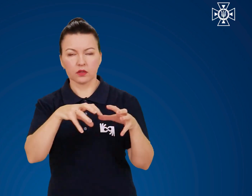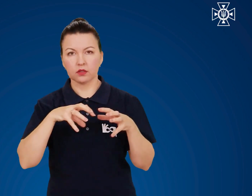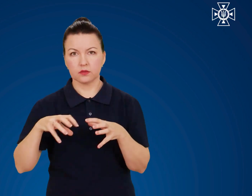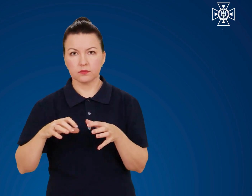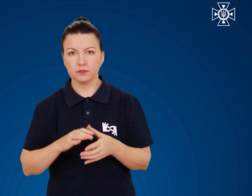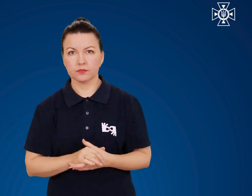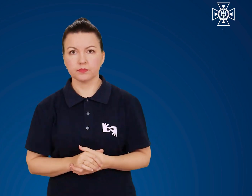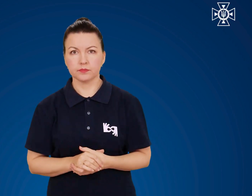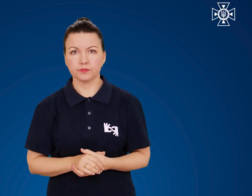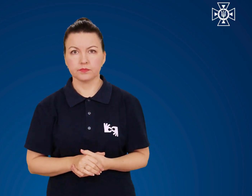його